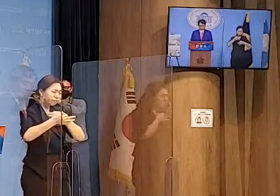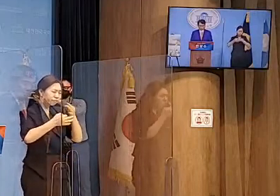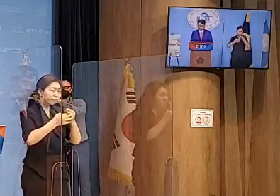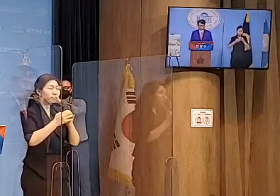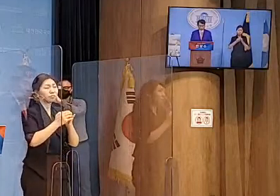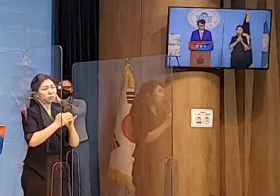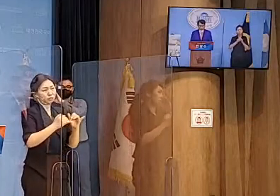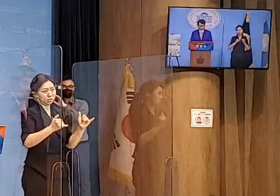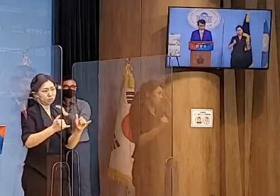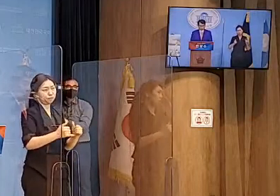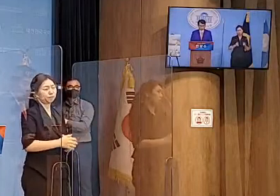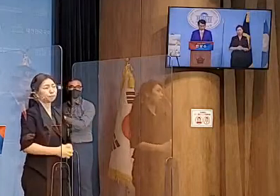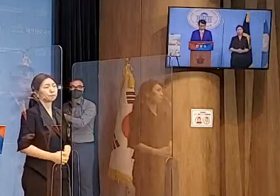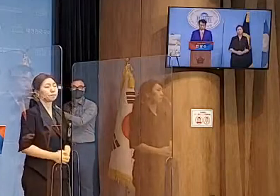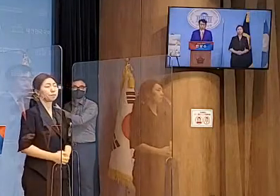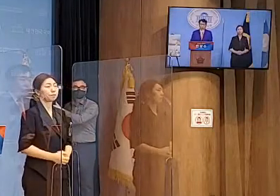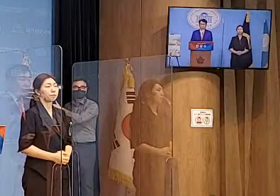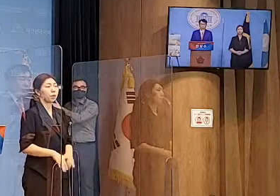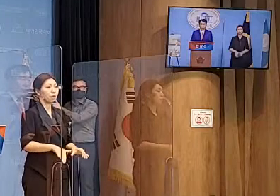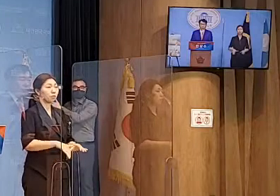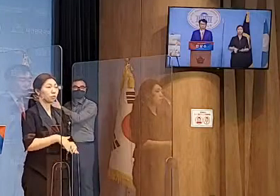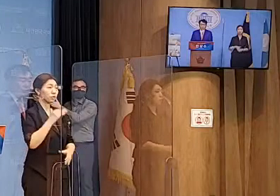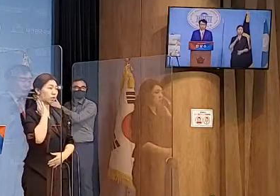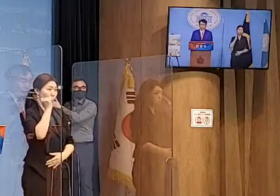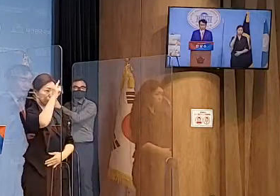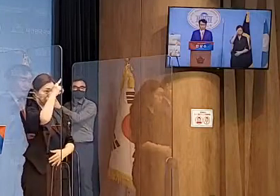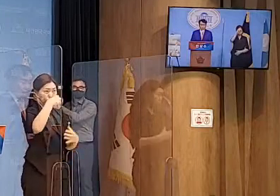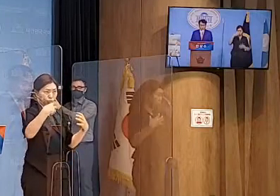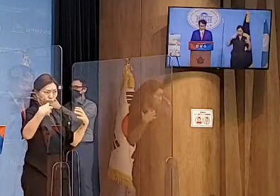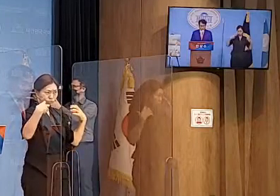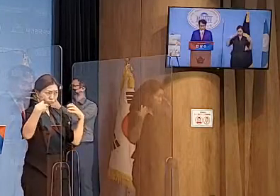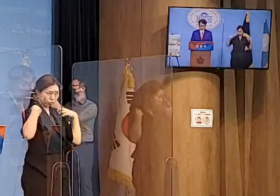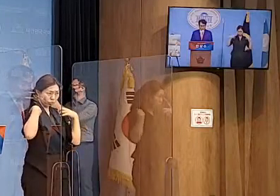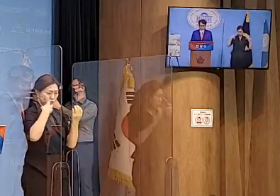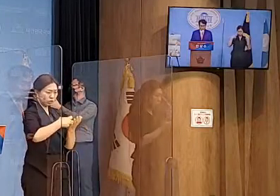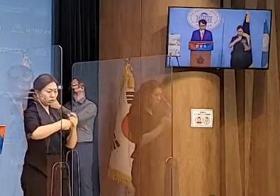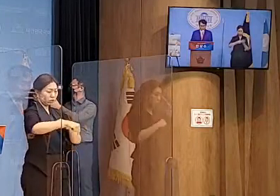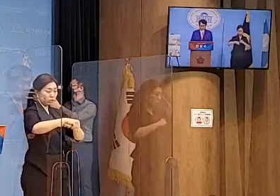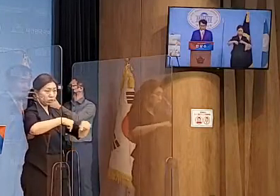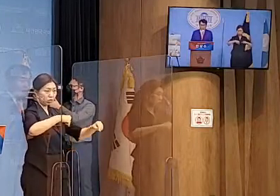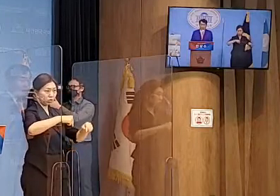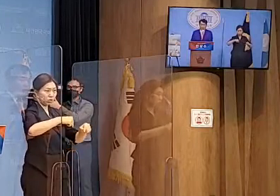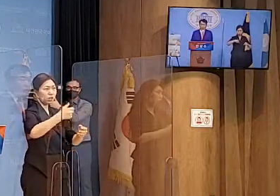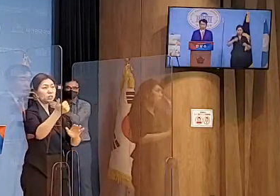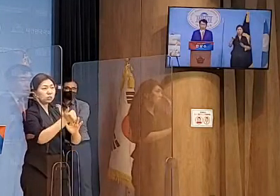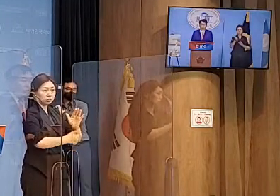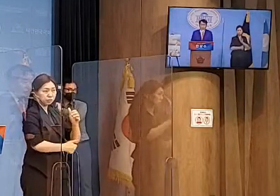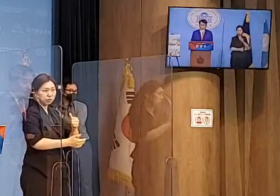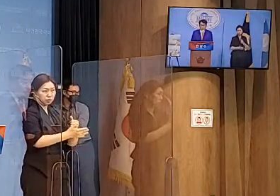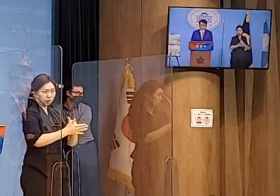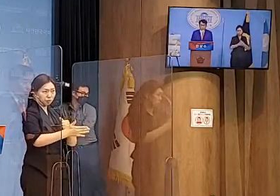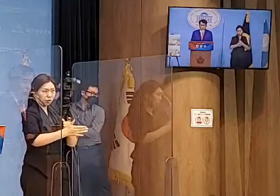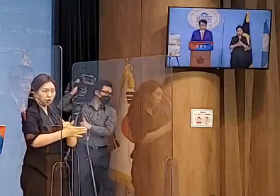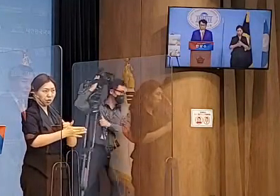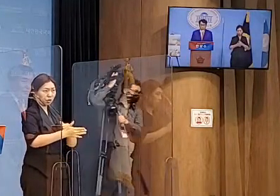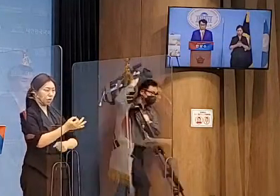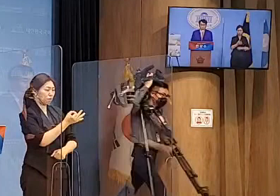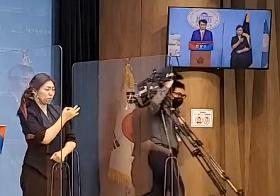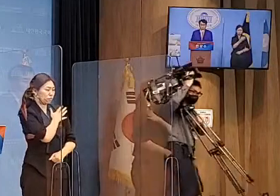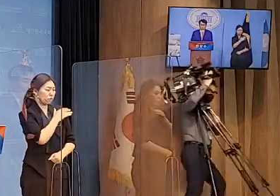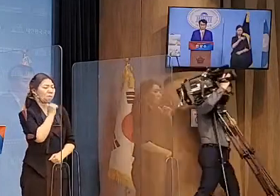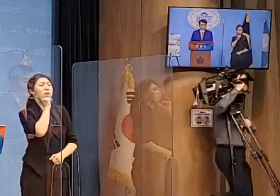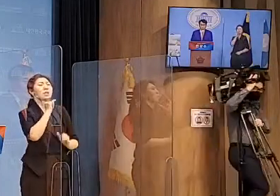문재인 정권의 정책 실패로 양국화는 심해지고